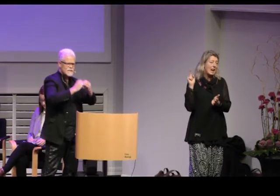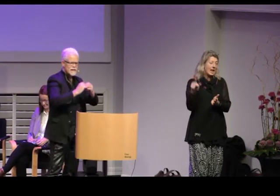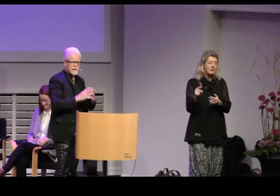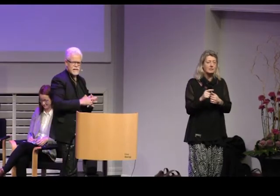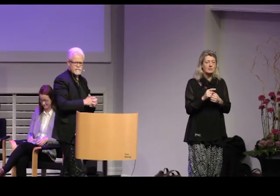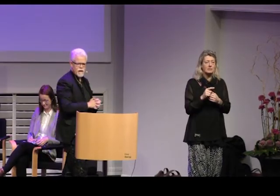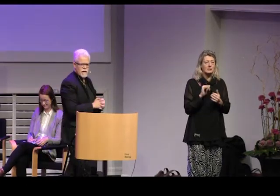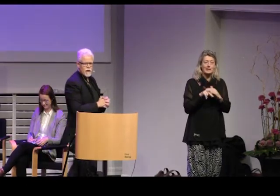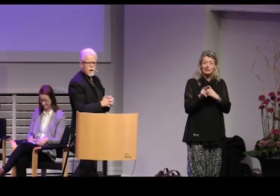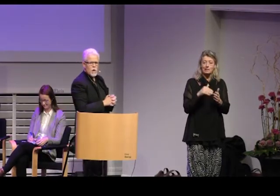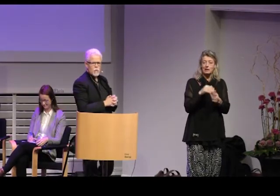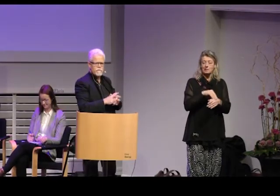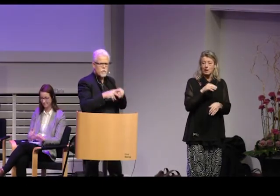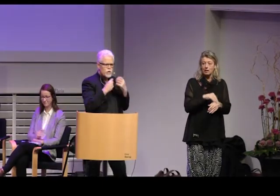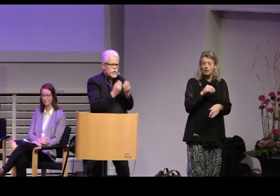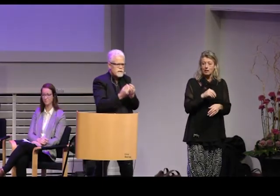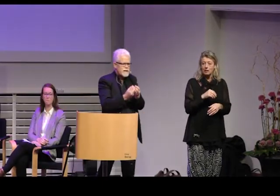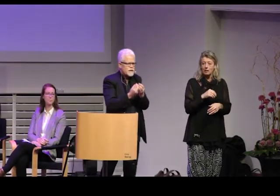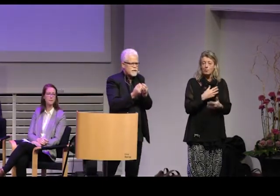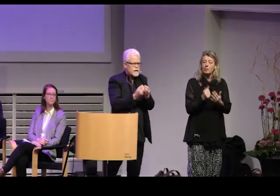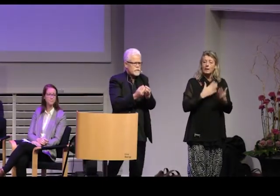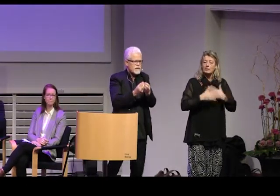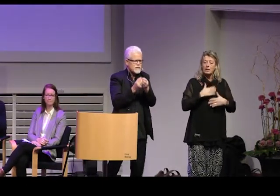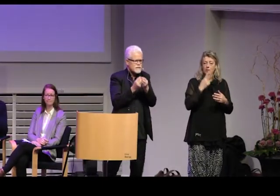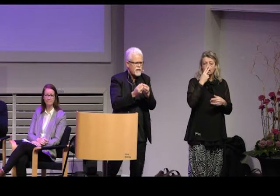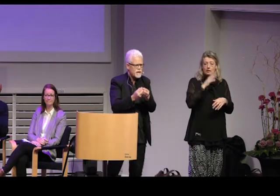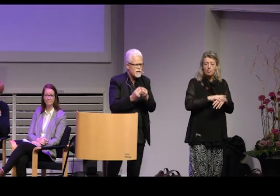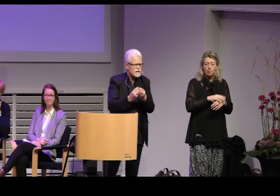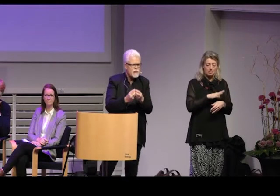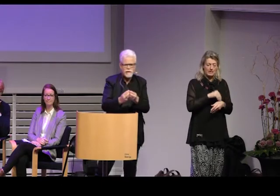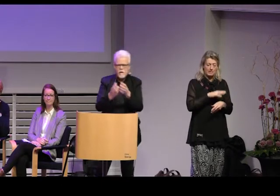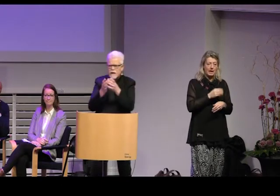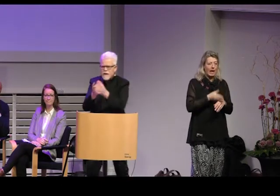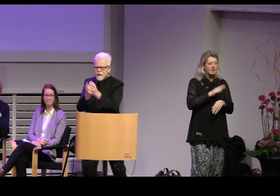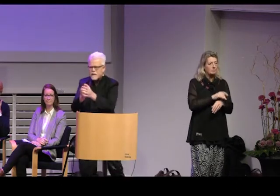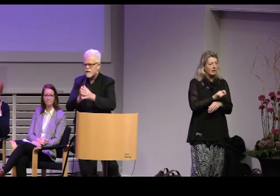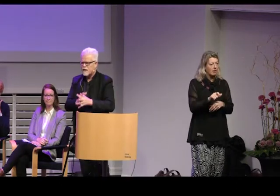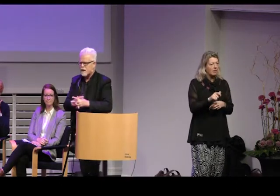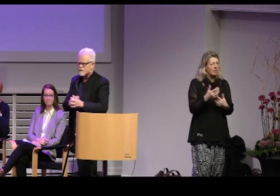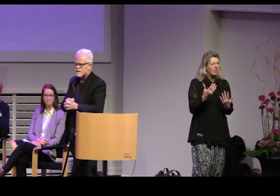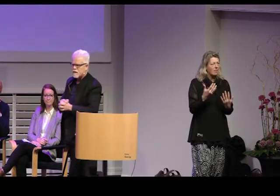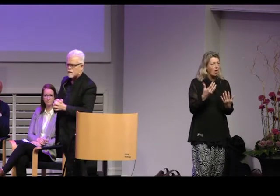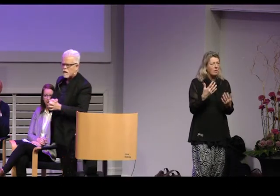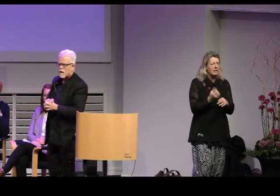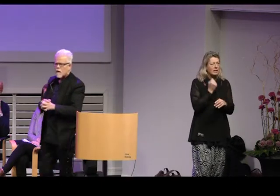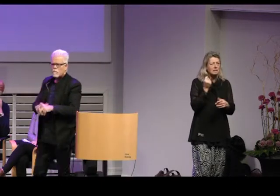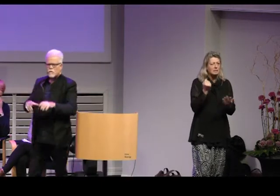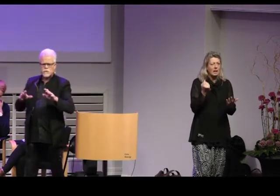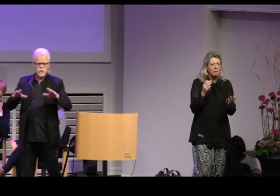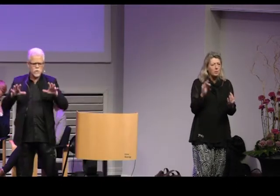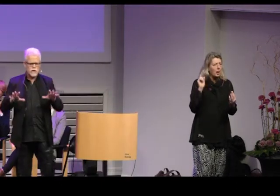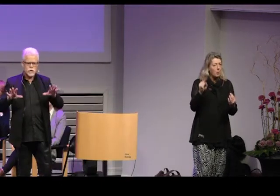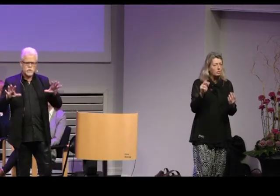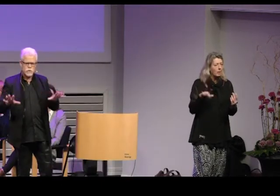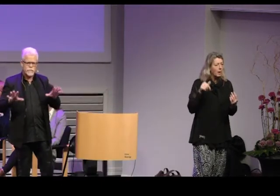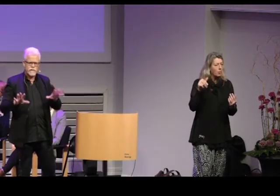längst in i Sverige och det vore ju intressant att titta på dessa Sverige-experter vad man hittade längst in men om